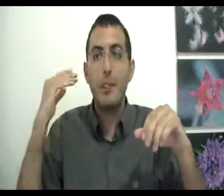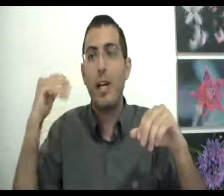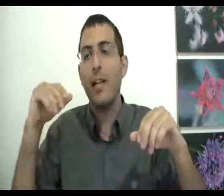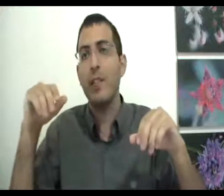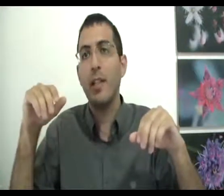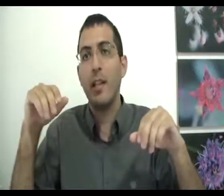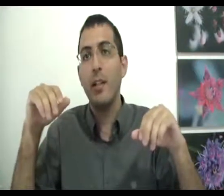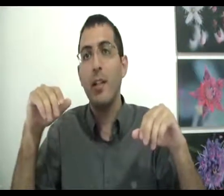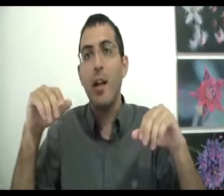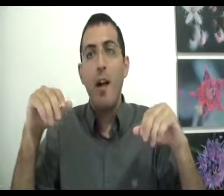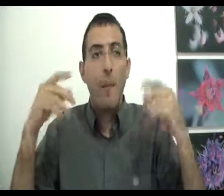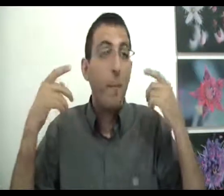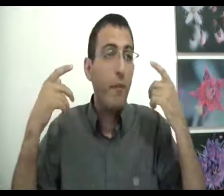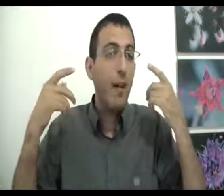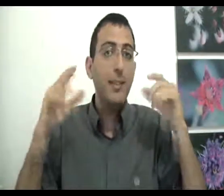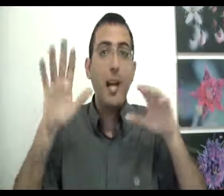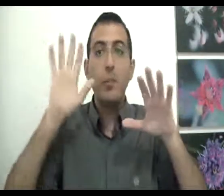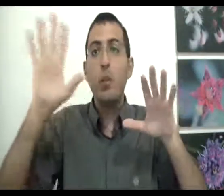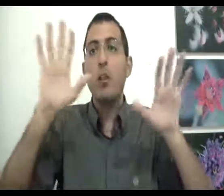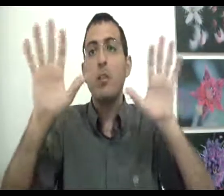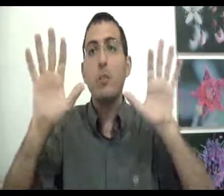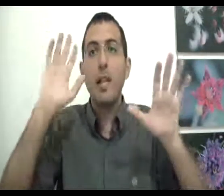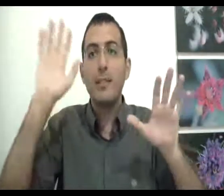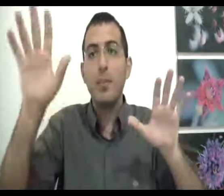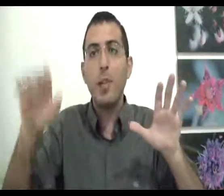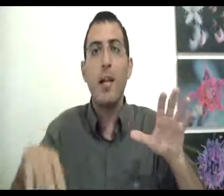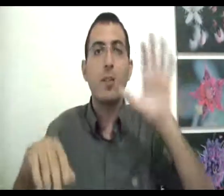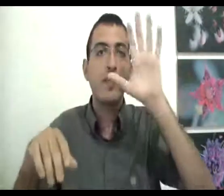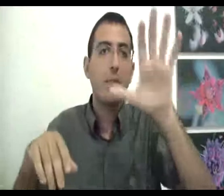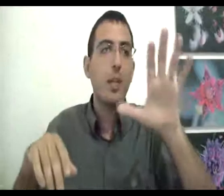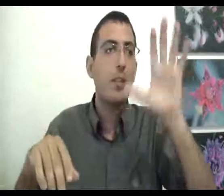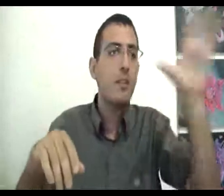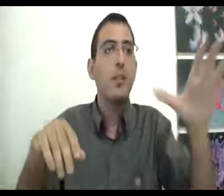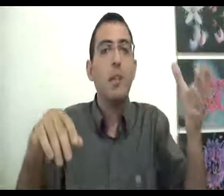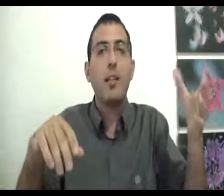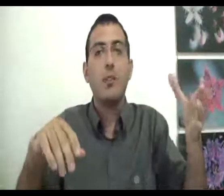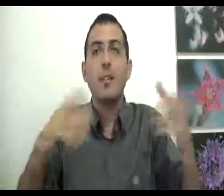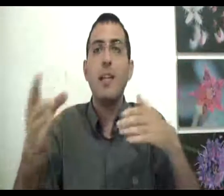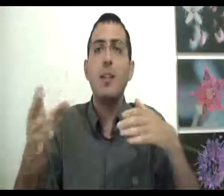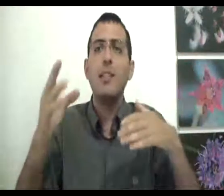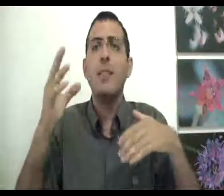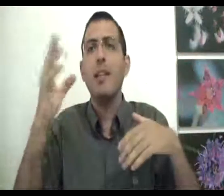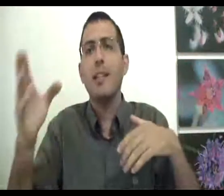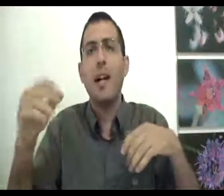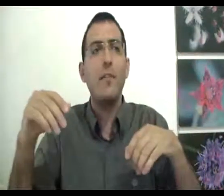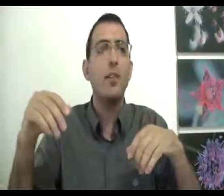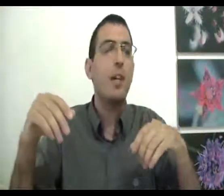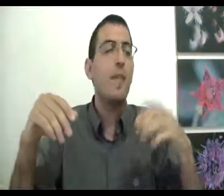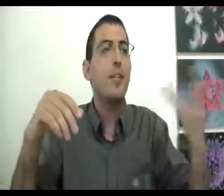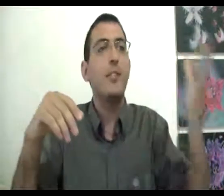שקרה לך לפני דקה בפועל זה רק תמונות זה תמונה, זה תמונה כזאת וזה תמונה כזאת וזה תמונה כזאת אז איך אתה יודע שהדבר הזה קרה לפני שנה והדבר הזה